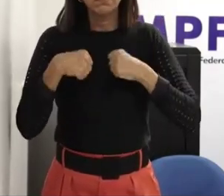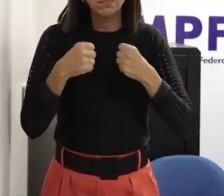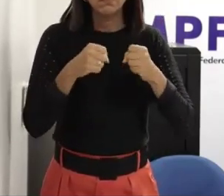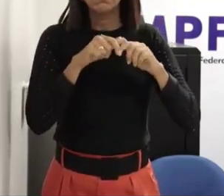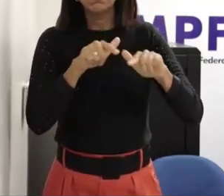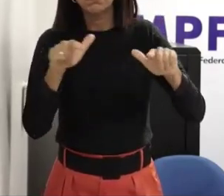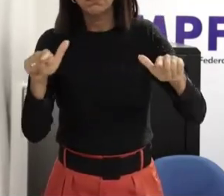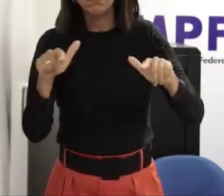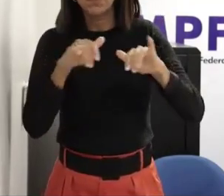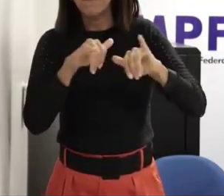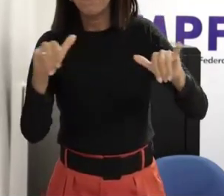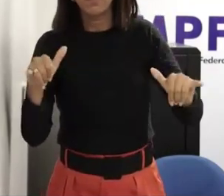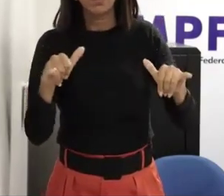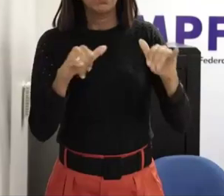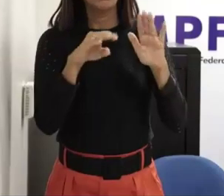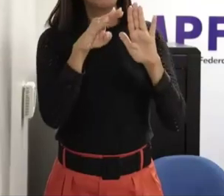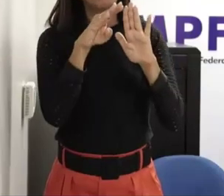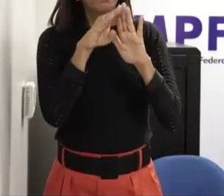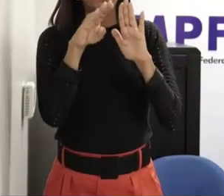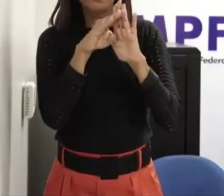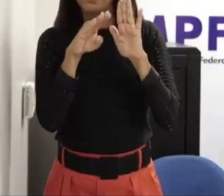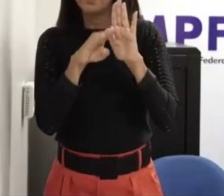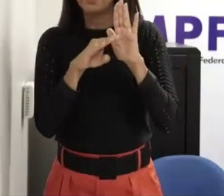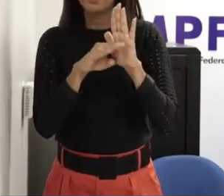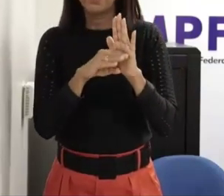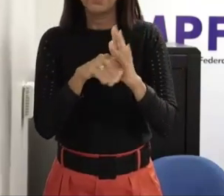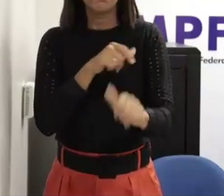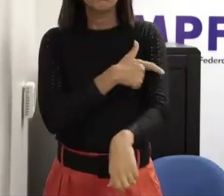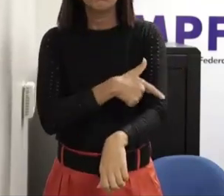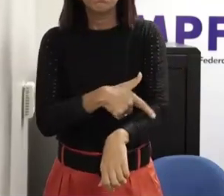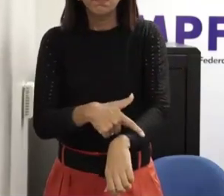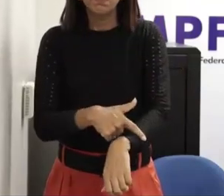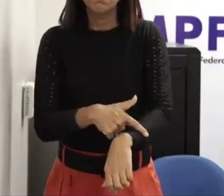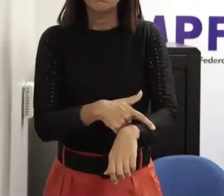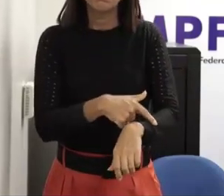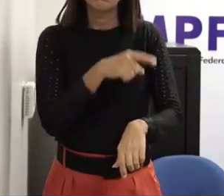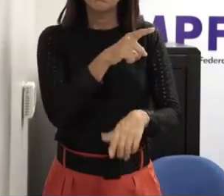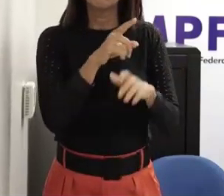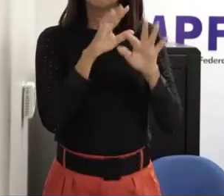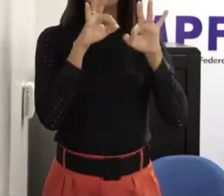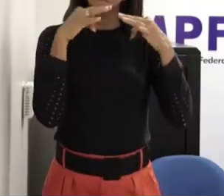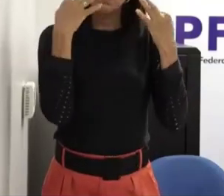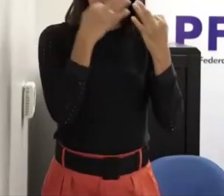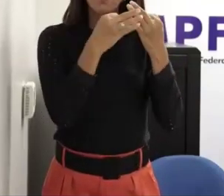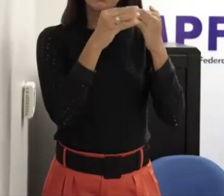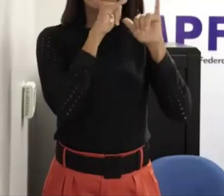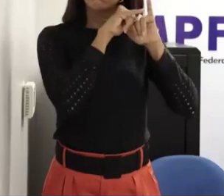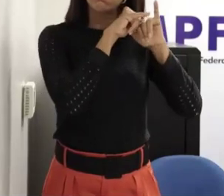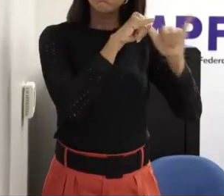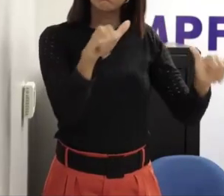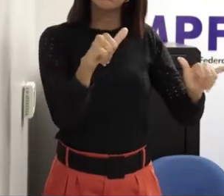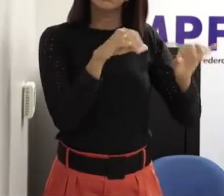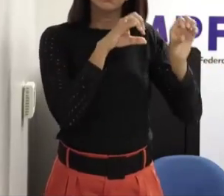protocolos de conduta para que nós possamos instrumentalizar as famílias com informações que os